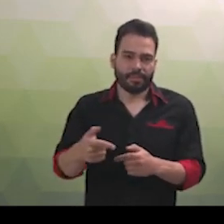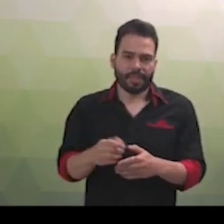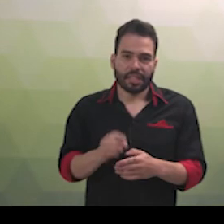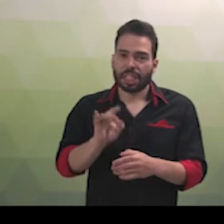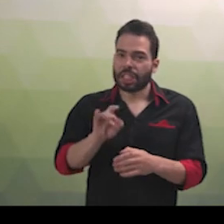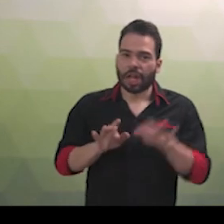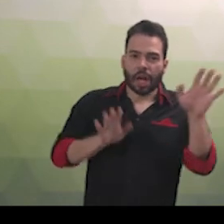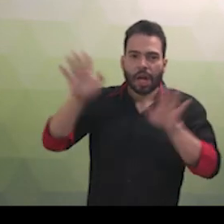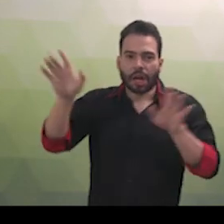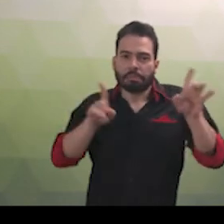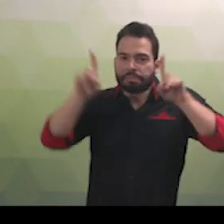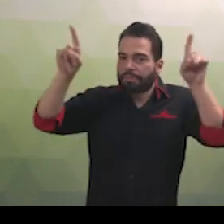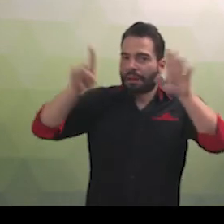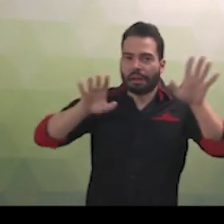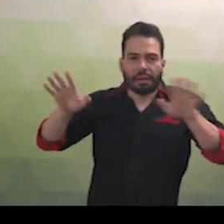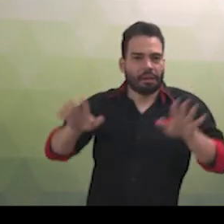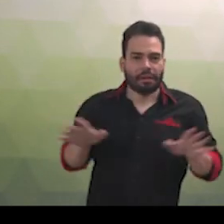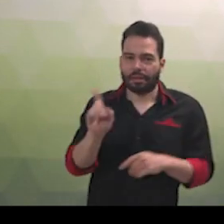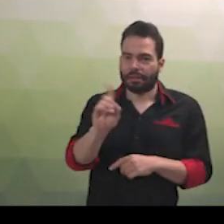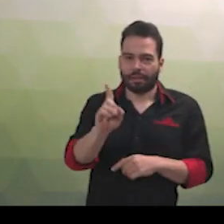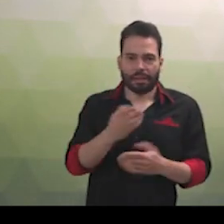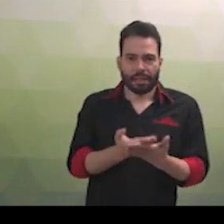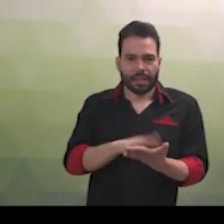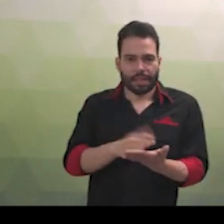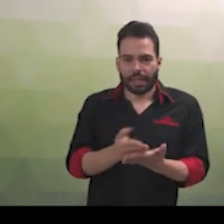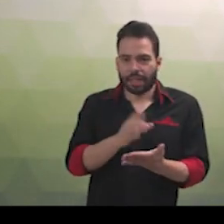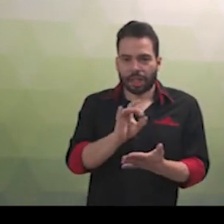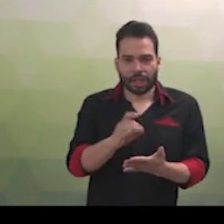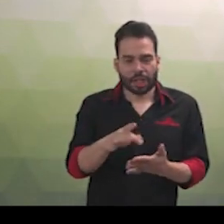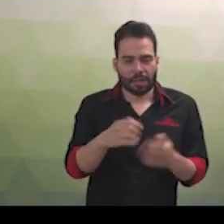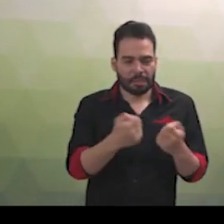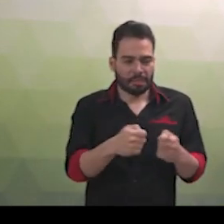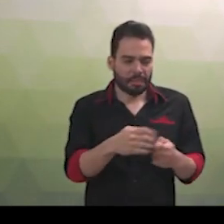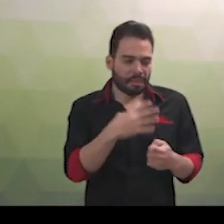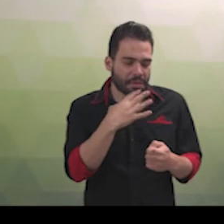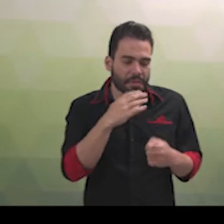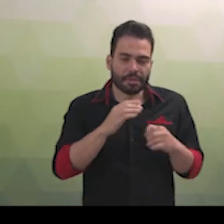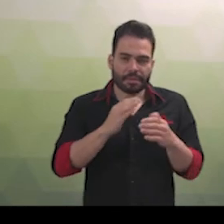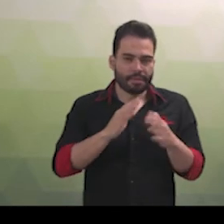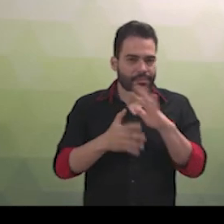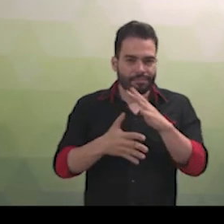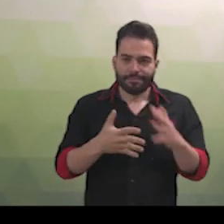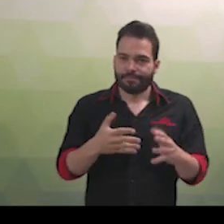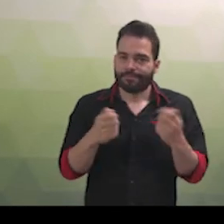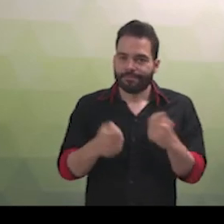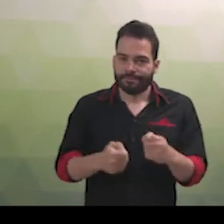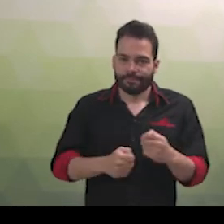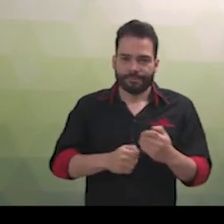gesto, não é mímica, e para interpretar não basta somente conhecê-la, é preciso manter-se em atualização